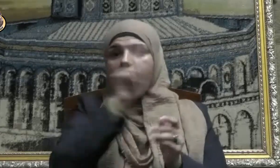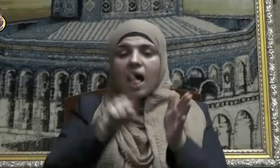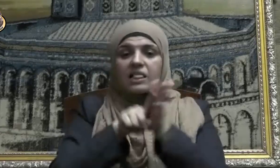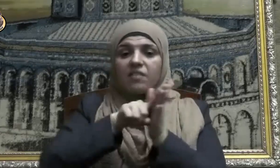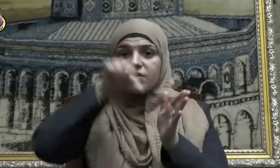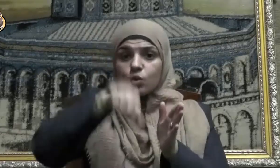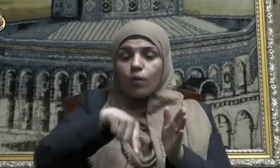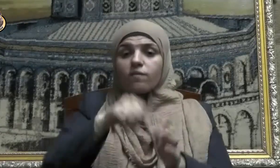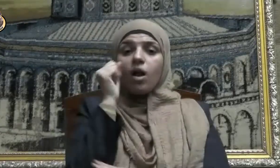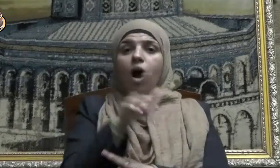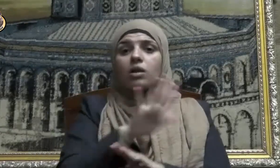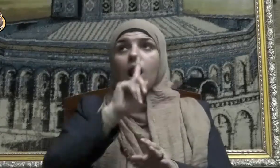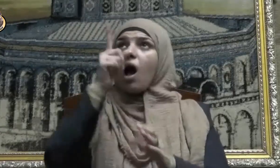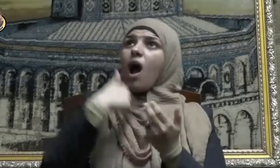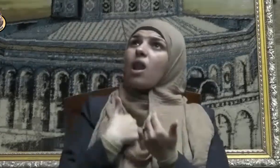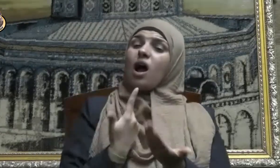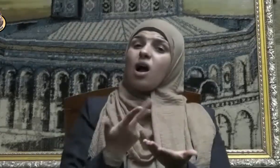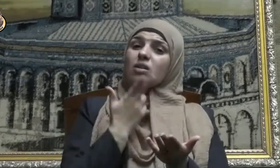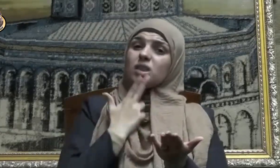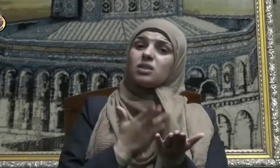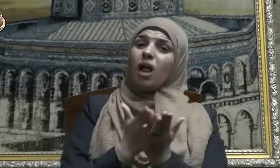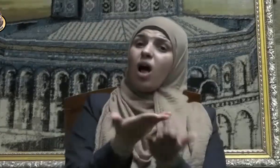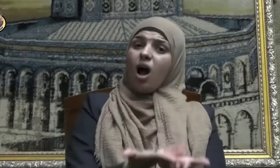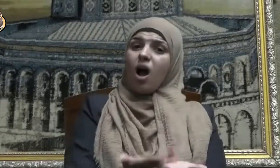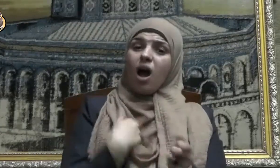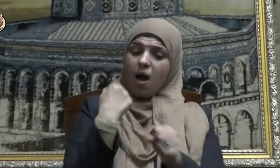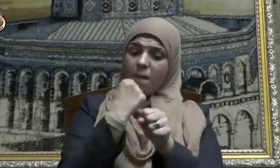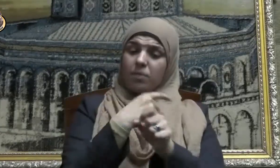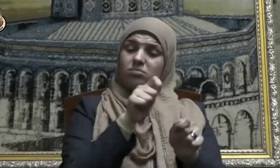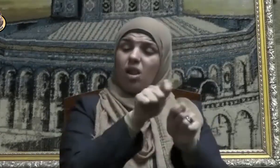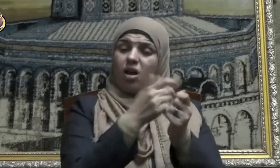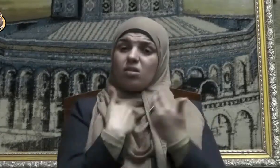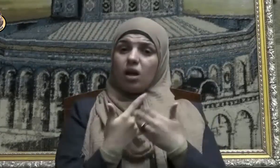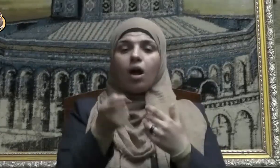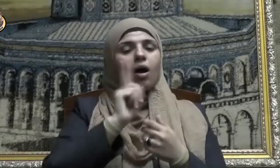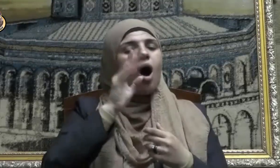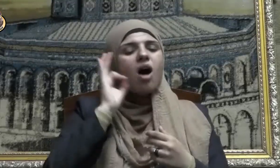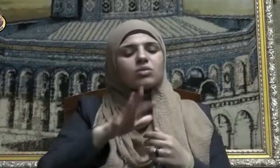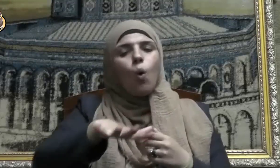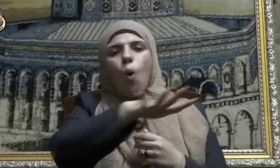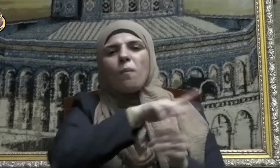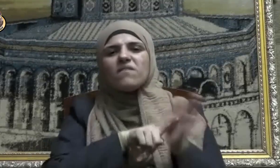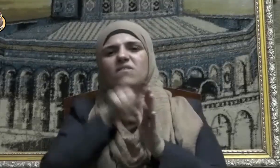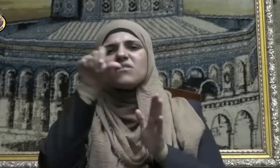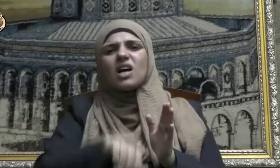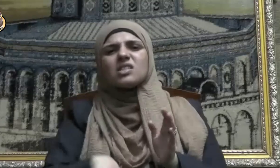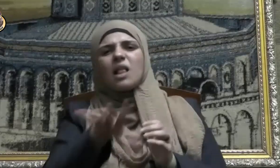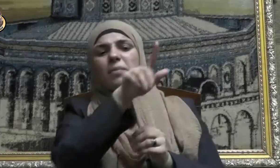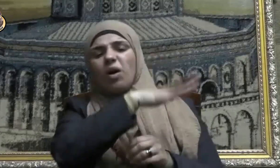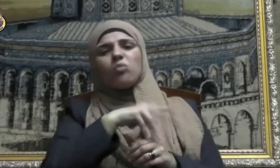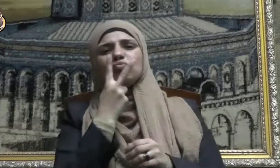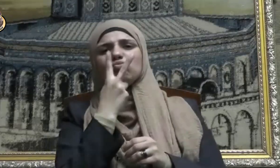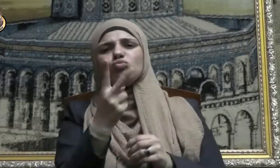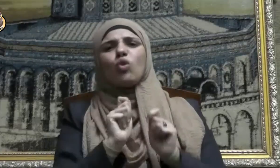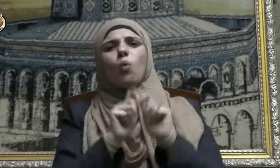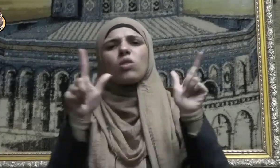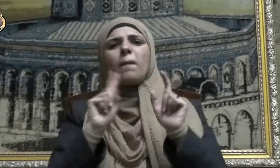قالوا إنما نحن مصلحون ألا إنهم هم المفسدون ولكن لا يشعرون